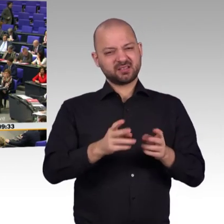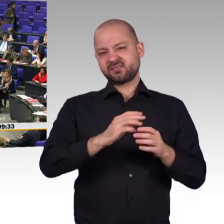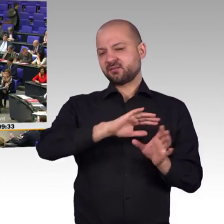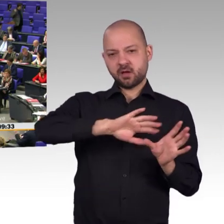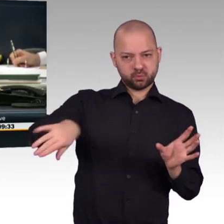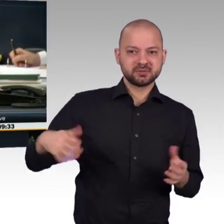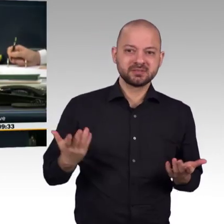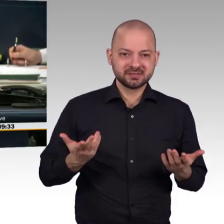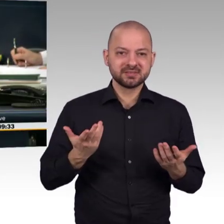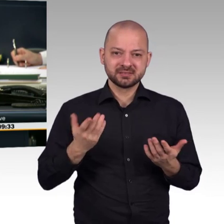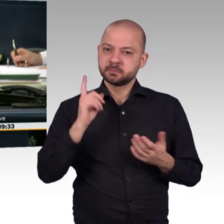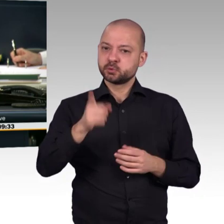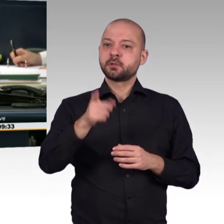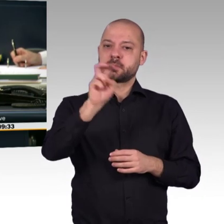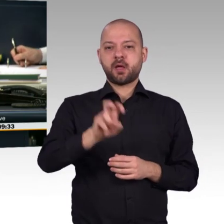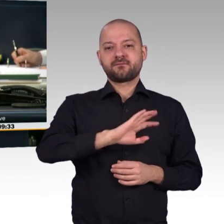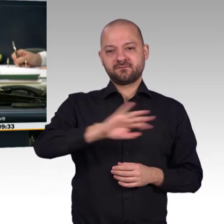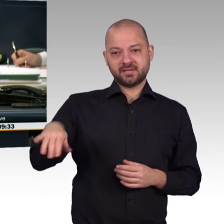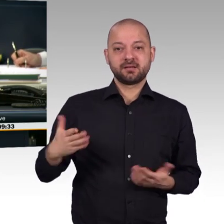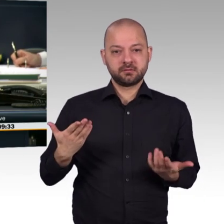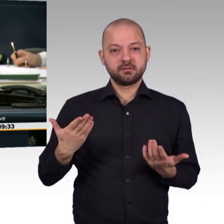Peter Janicek, Bündnis 90 Die Grünen, ist der nächste Redner.